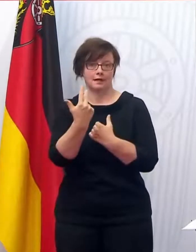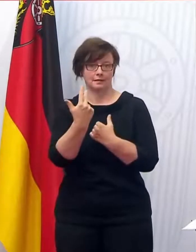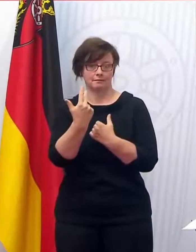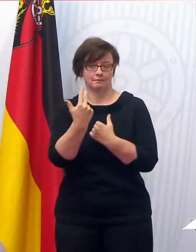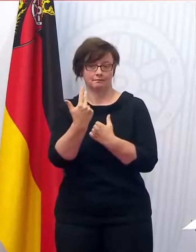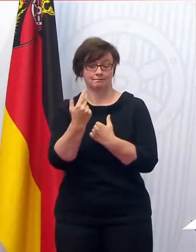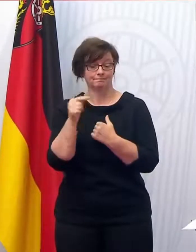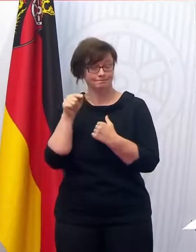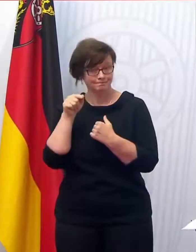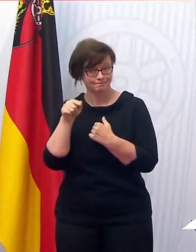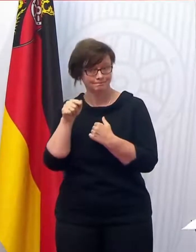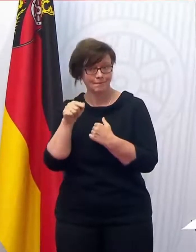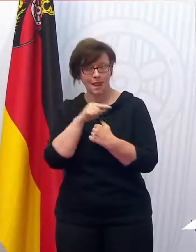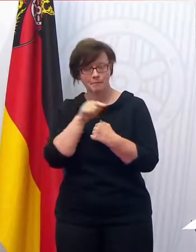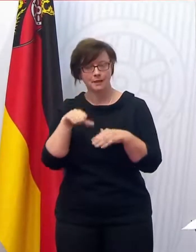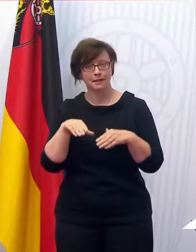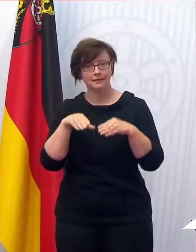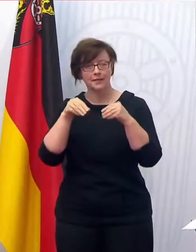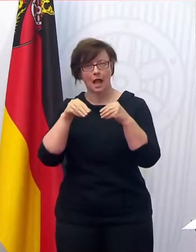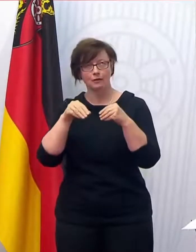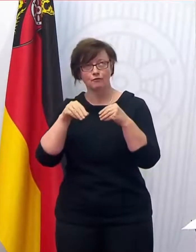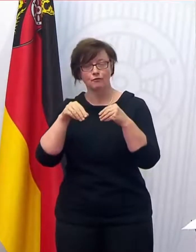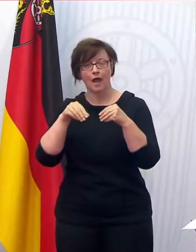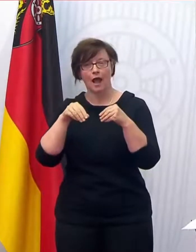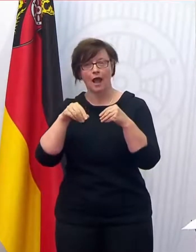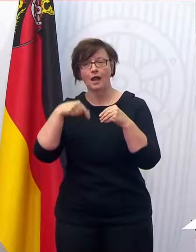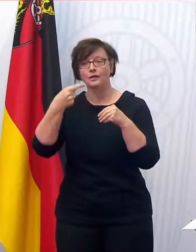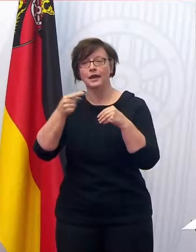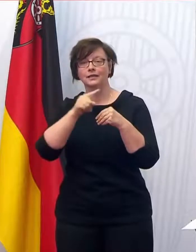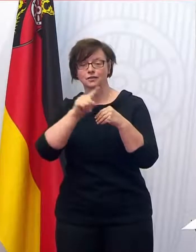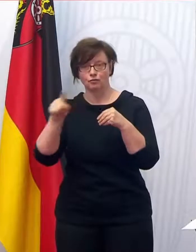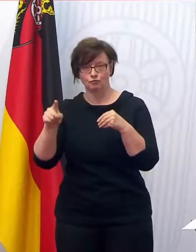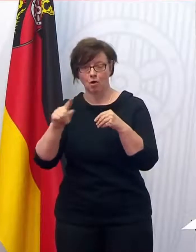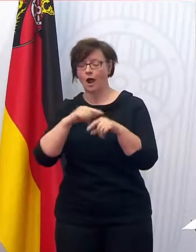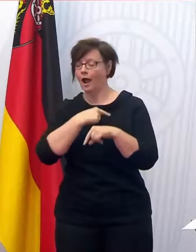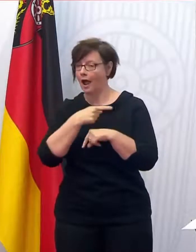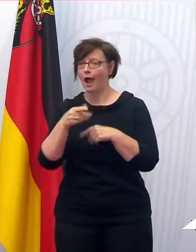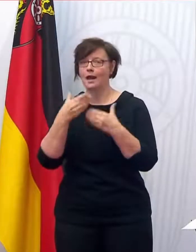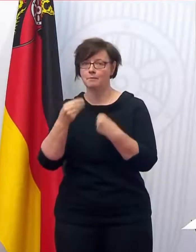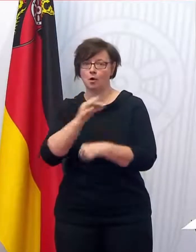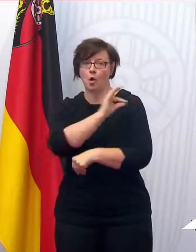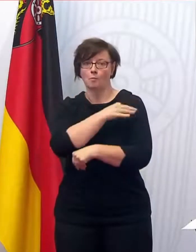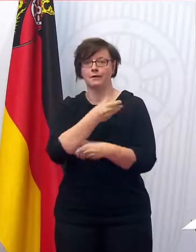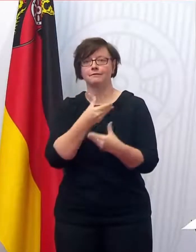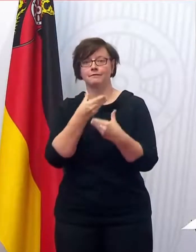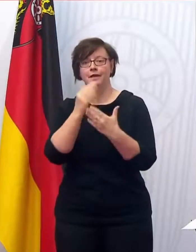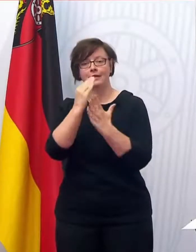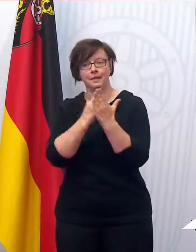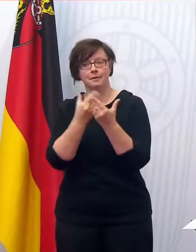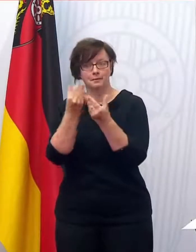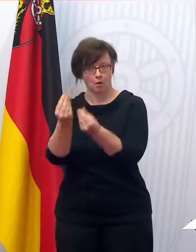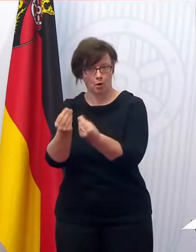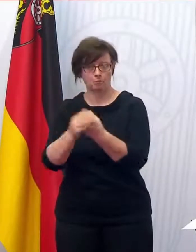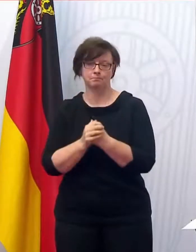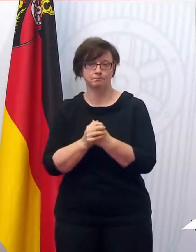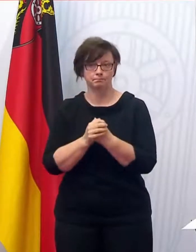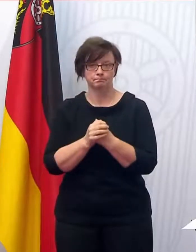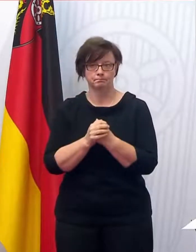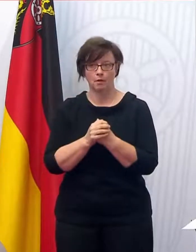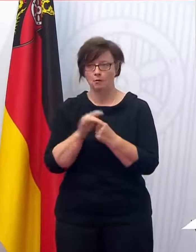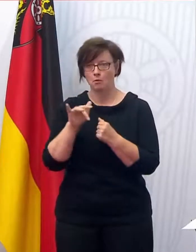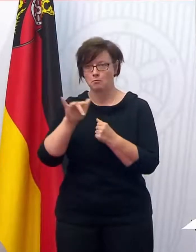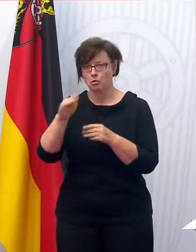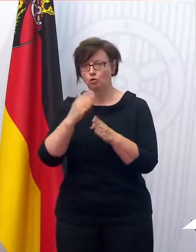Denen werden wir bis Anfang kommender Woche allen einen Impftermin vergeben. Der eine oder andere hat vielleicht